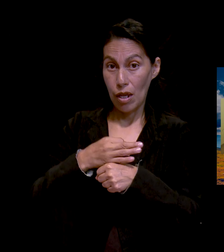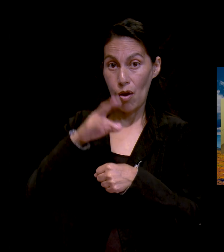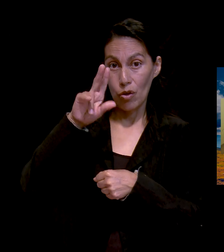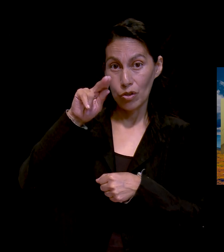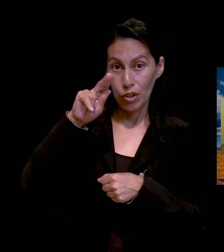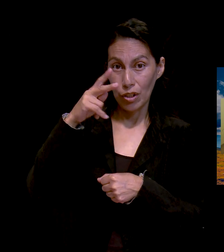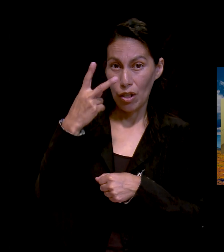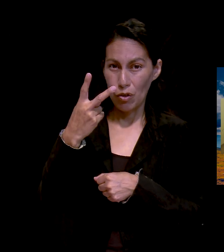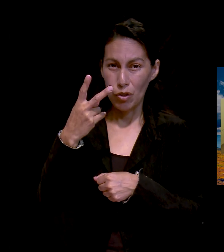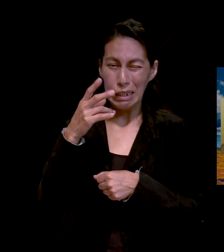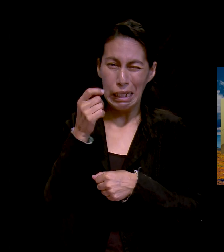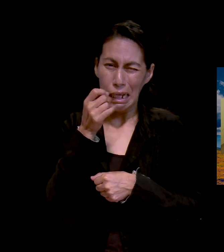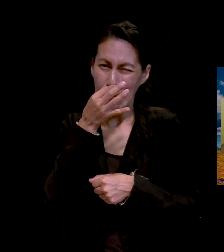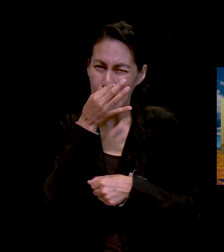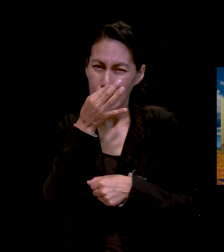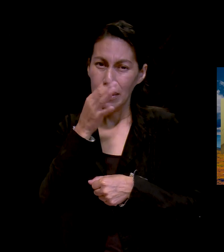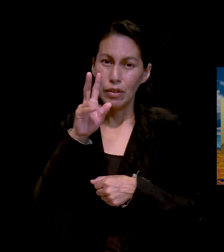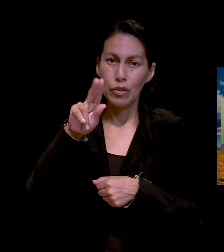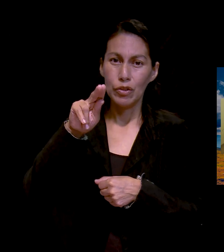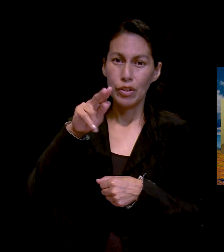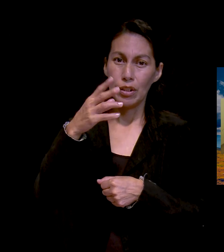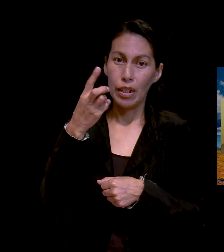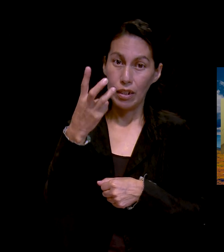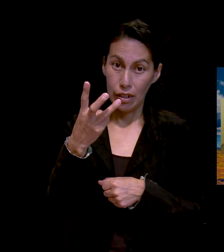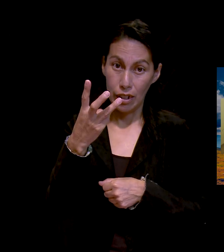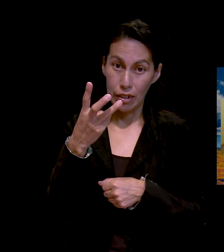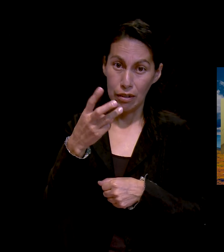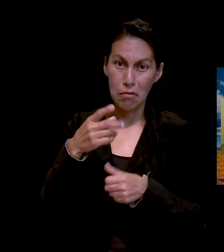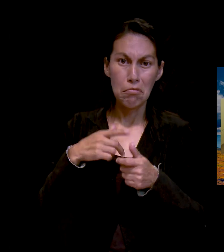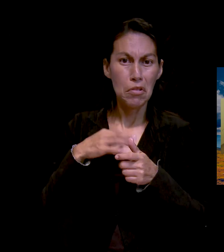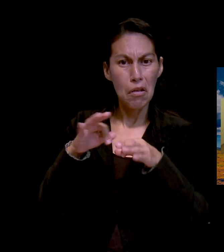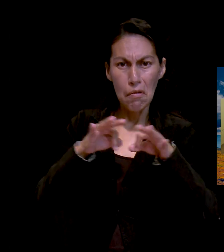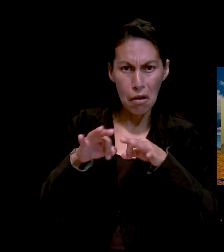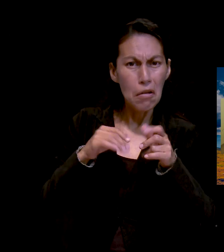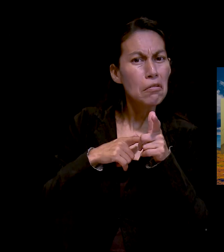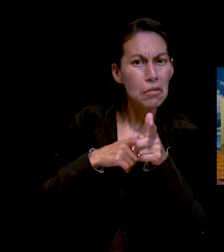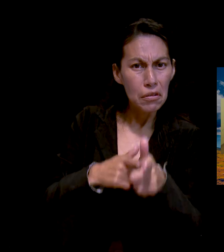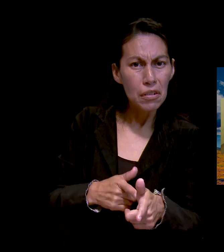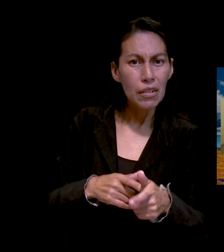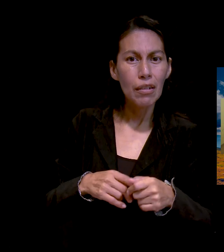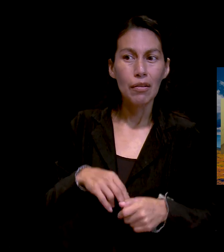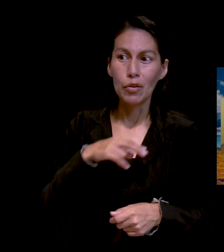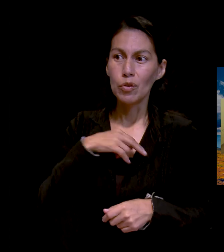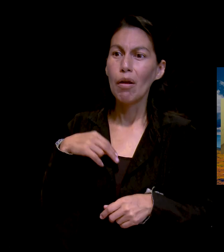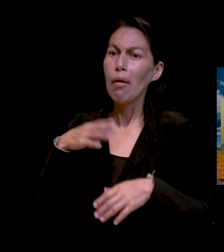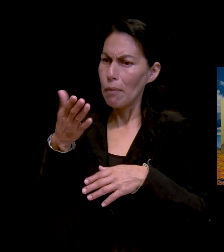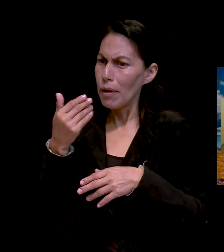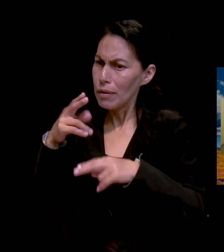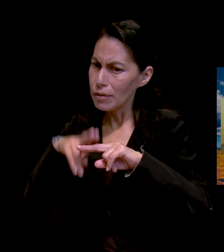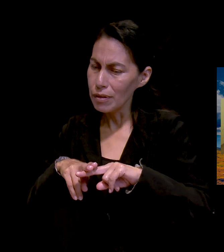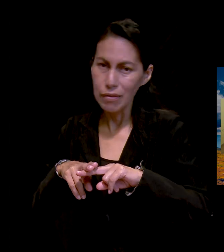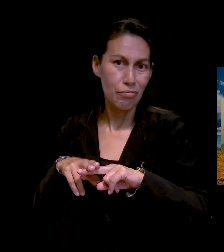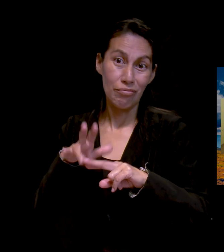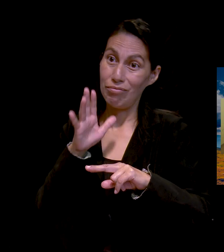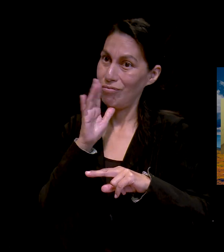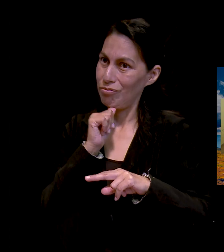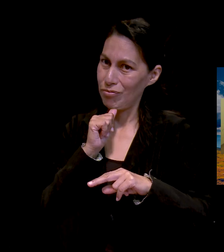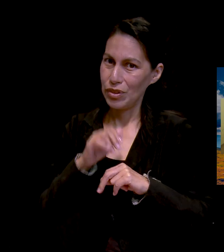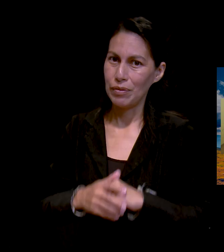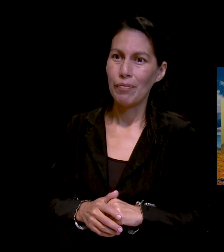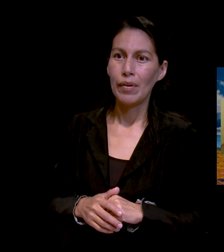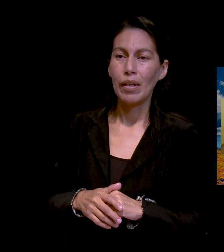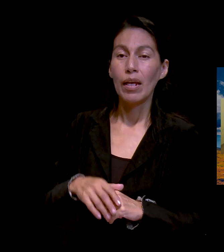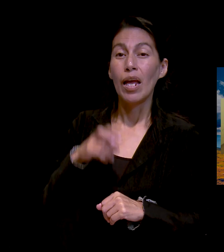casi 83 años, mi papá sigue trabajando y no lo podemos sentar, ¿verdad? Entonces así que me pusieron un problema y era un reto.